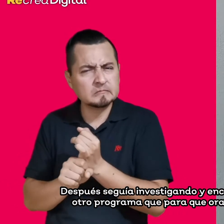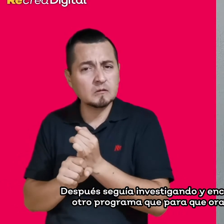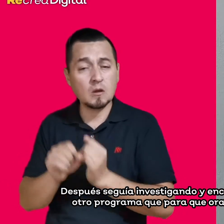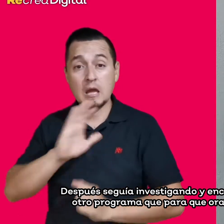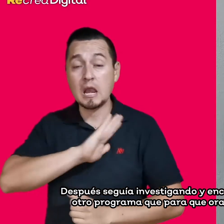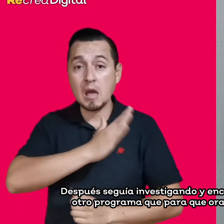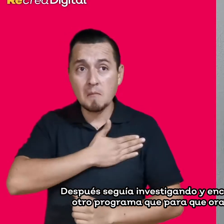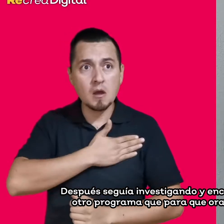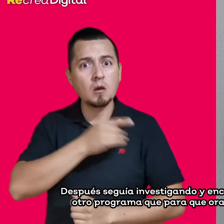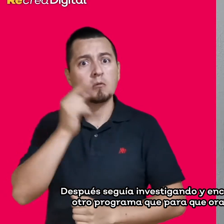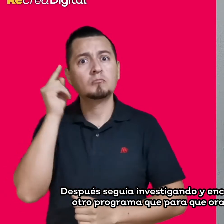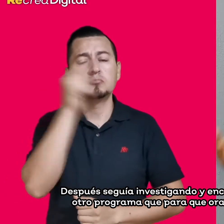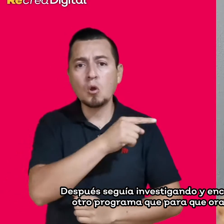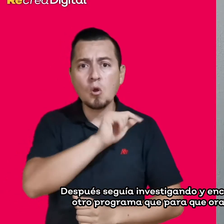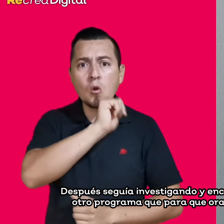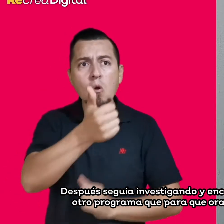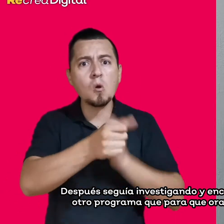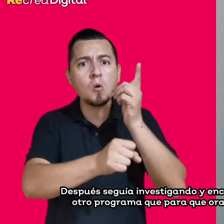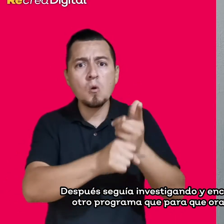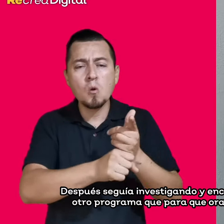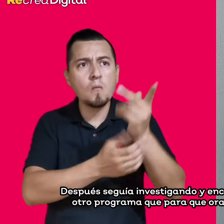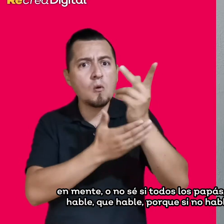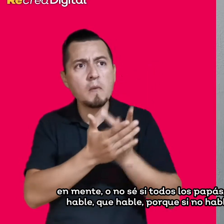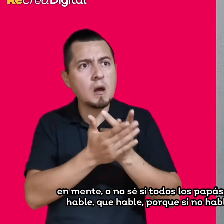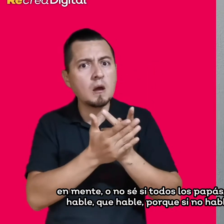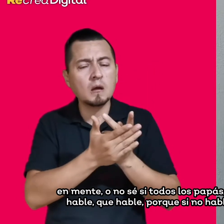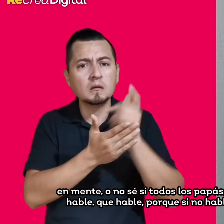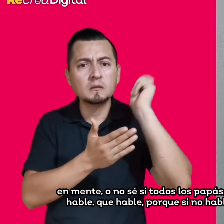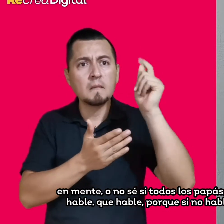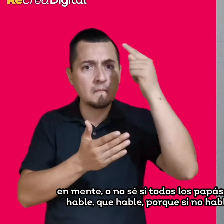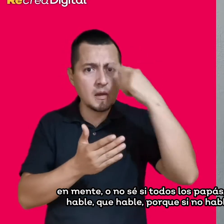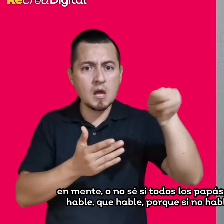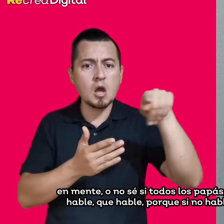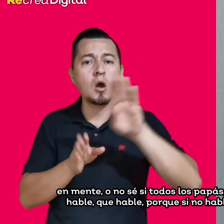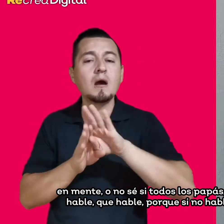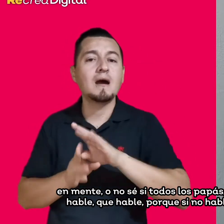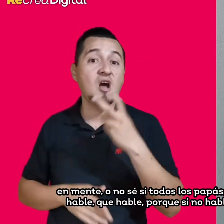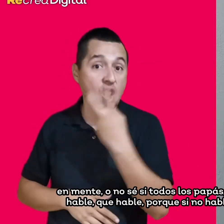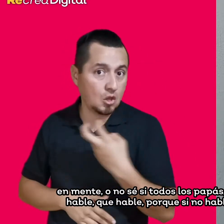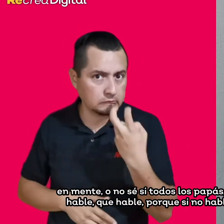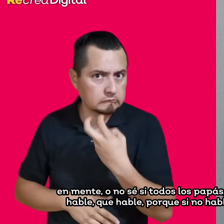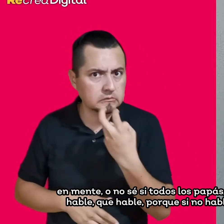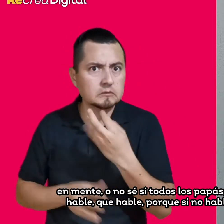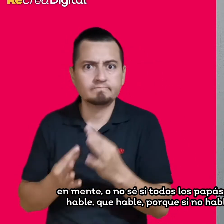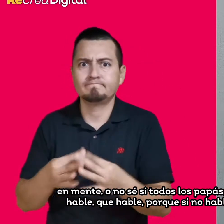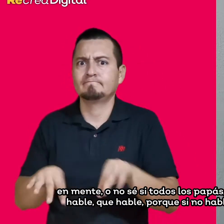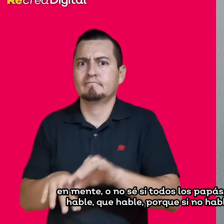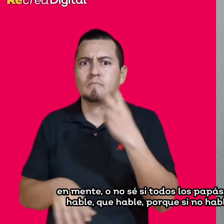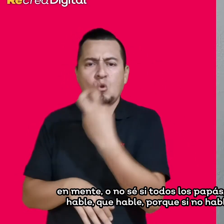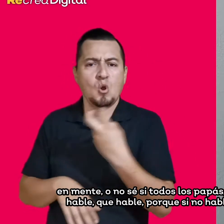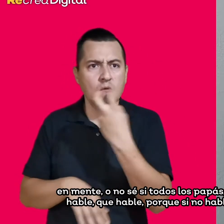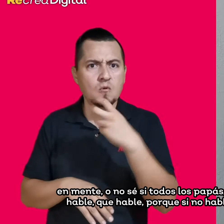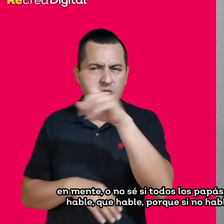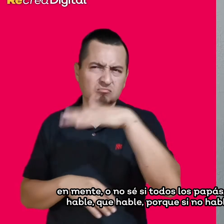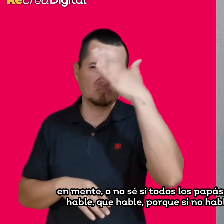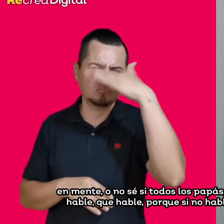oralizara, porque todos tenemos en mente, o no sé, si todos los papás, pero yo si era que mi hija hable, que